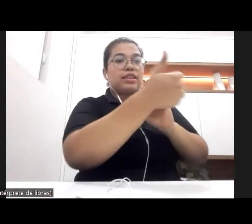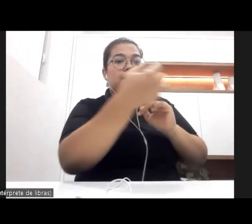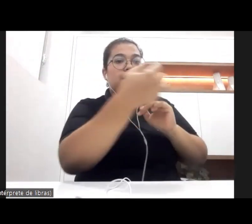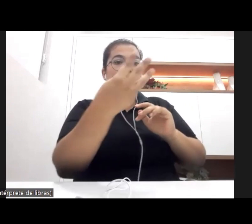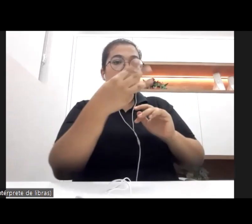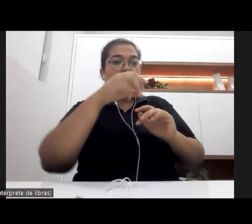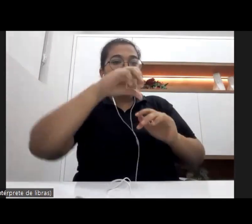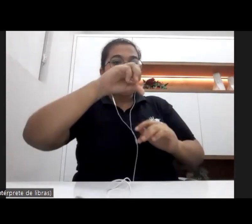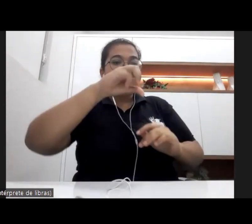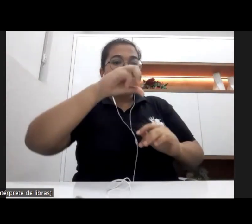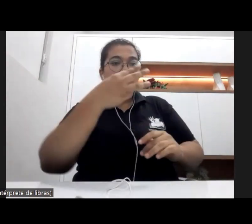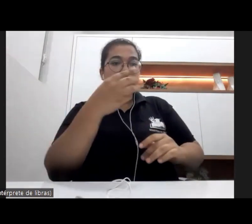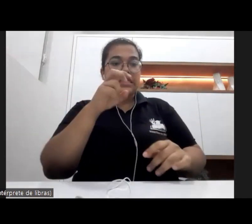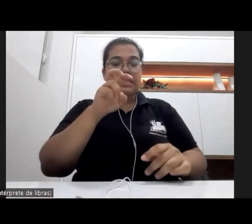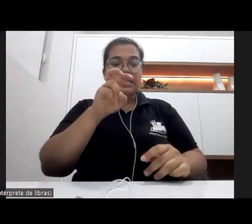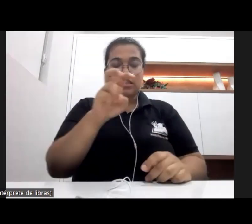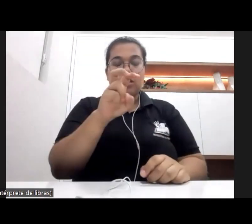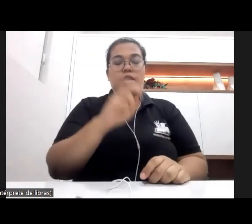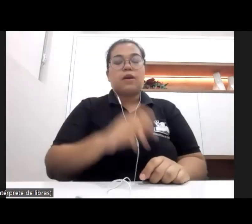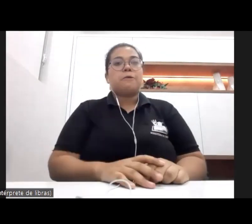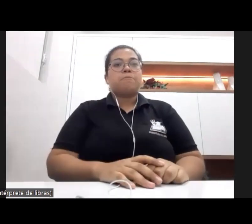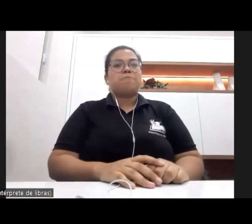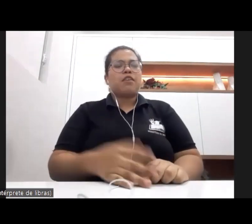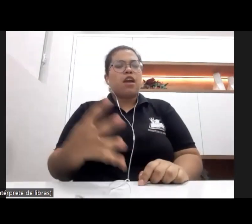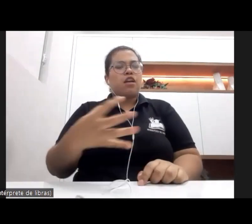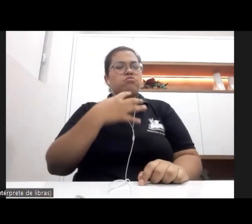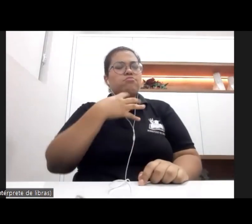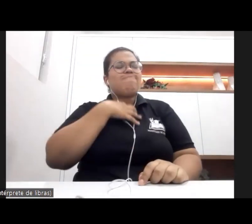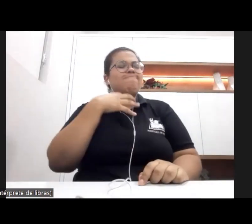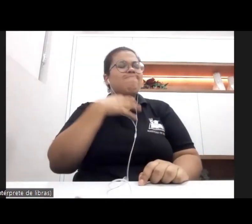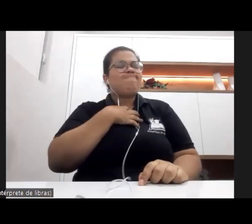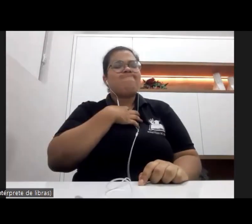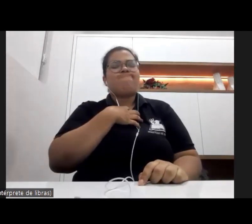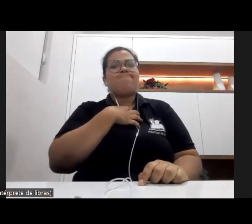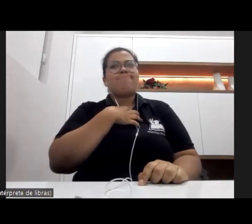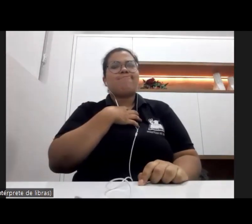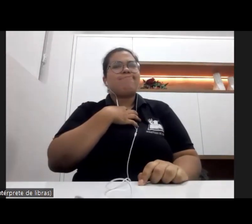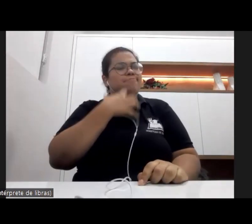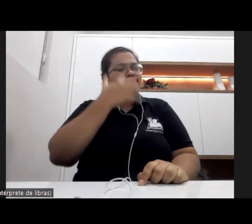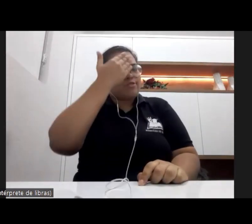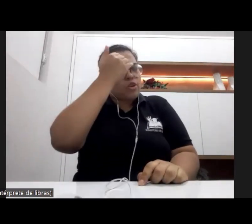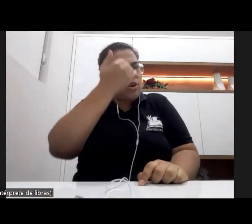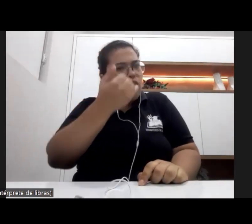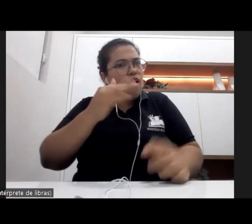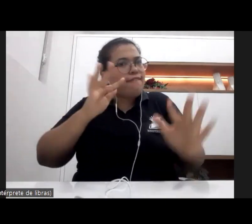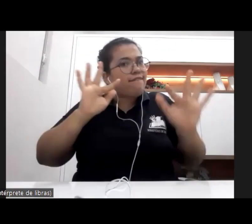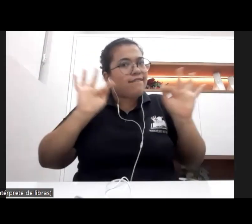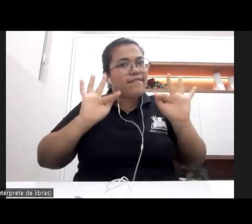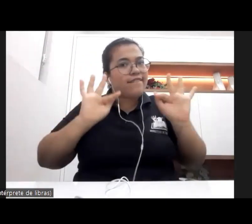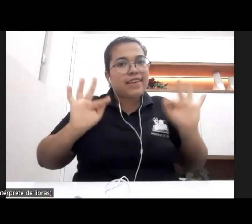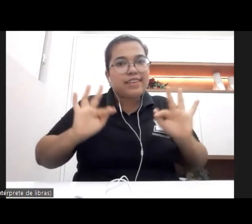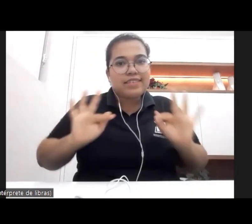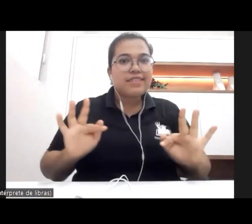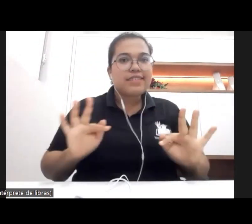e eu me sinto bastante honrado e feliz de poder estar